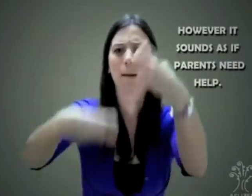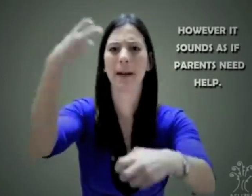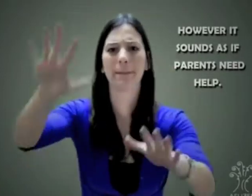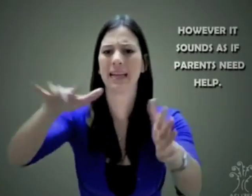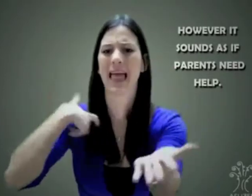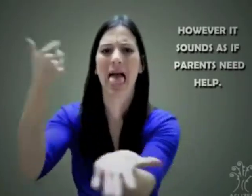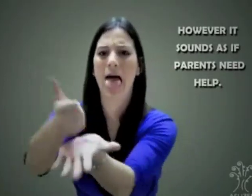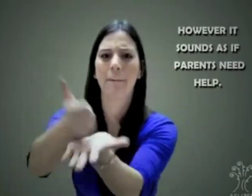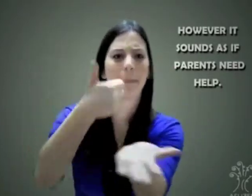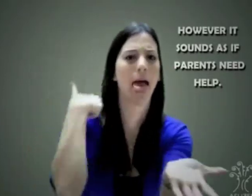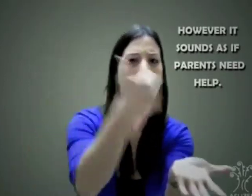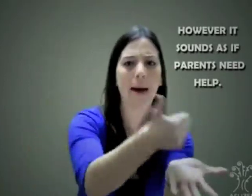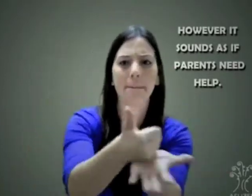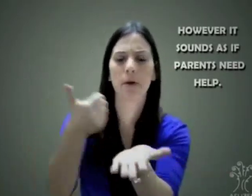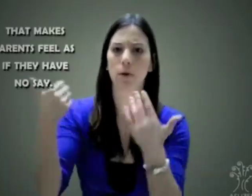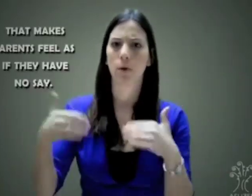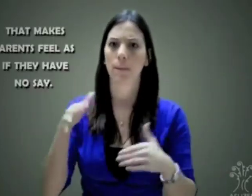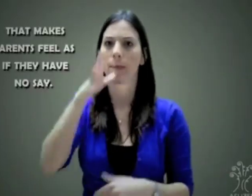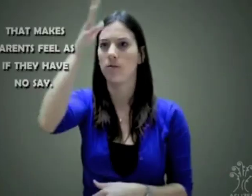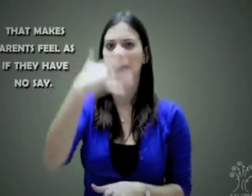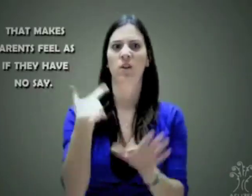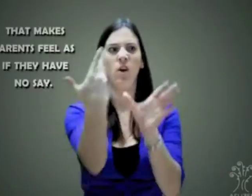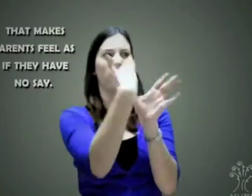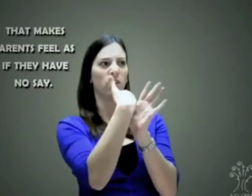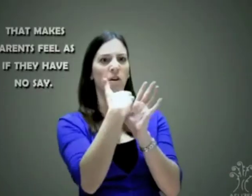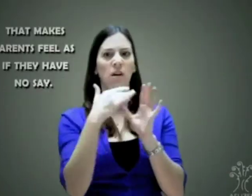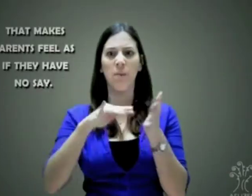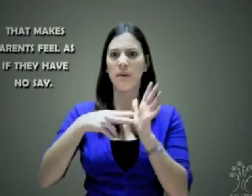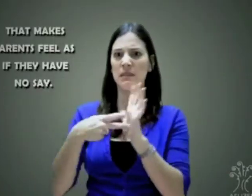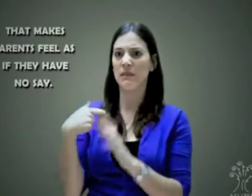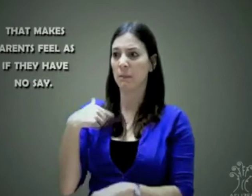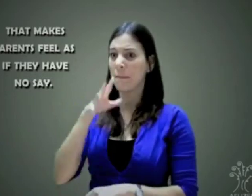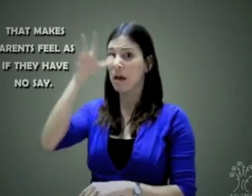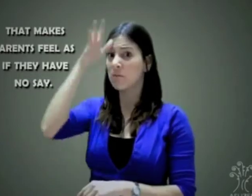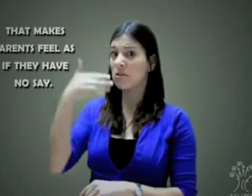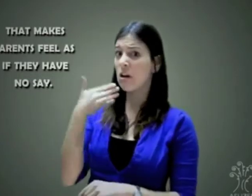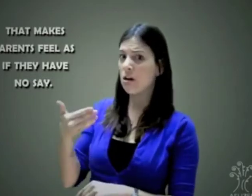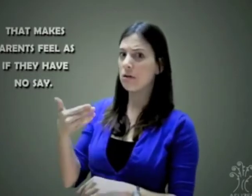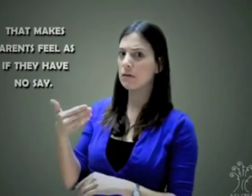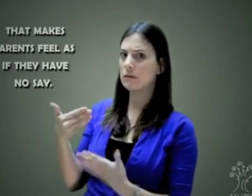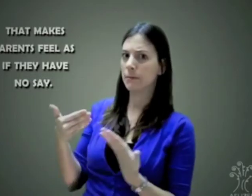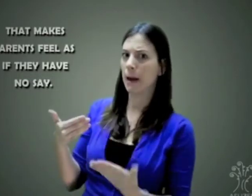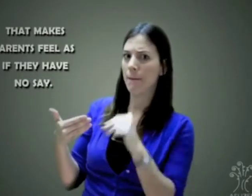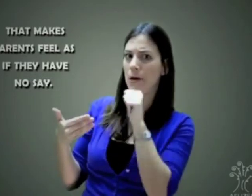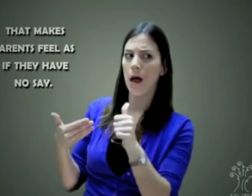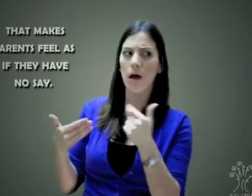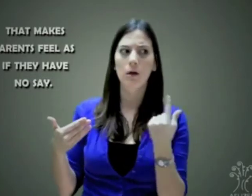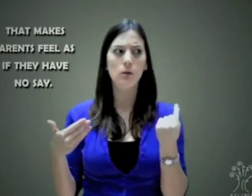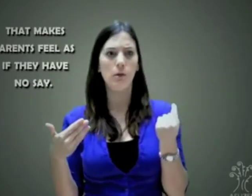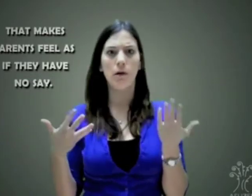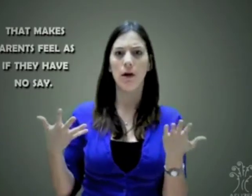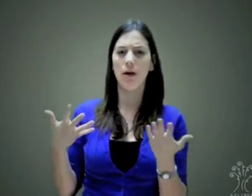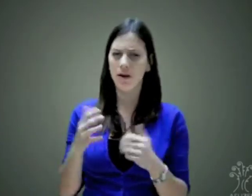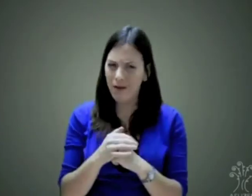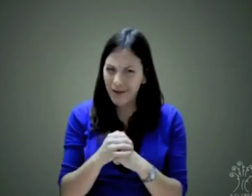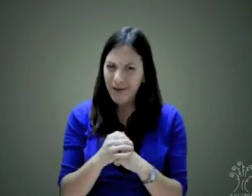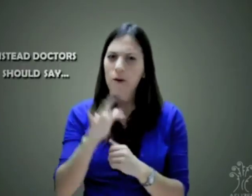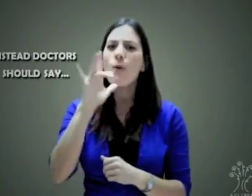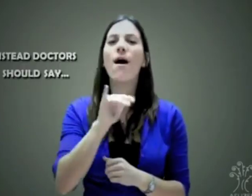porque hay un problema. Esto implica que los padres son indefensos y no saben qué hacer y necesitan ayuda. ¿No sería